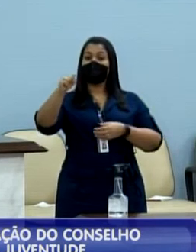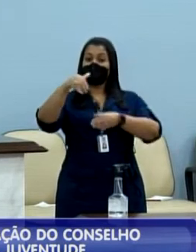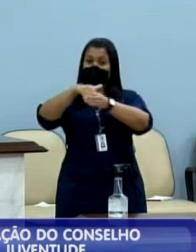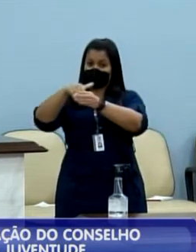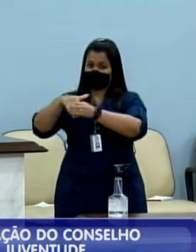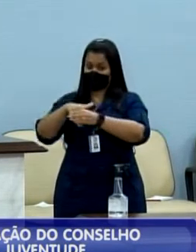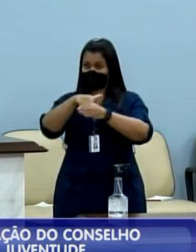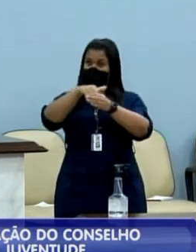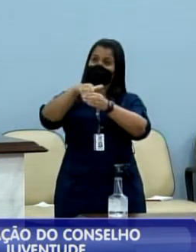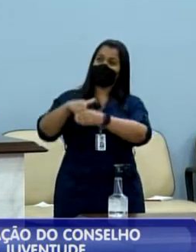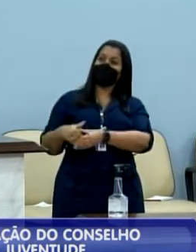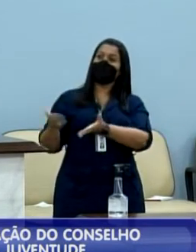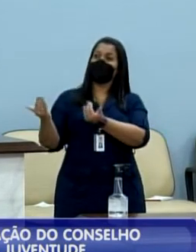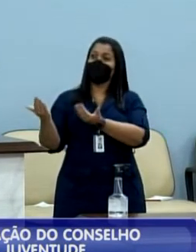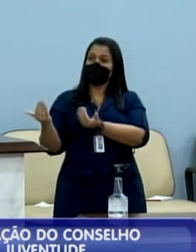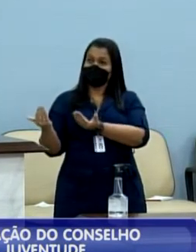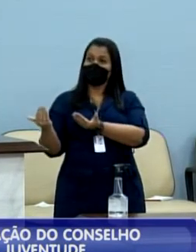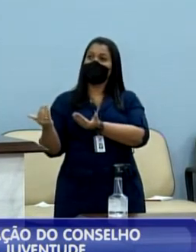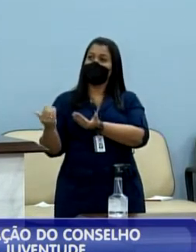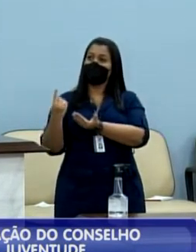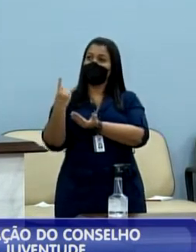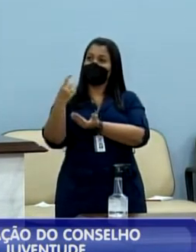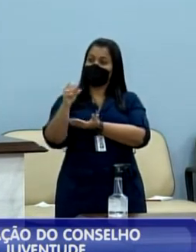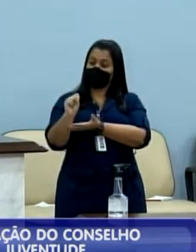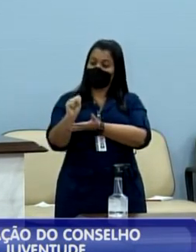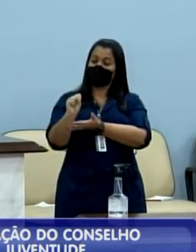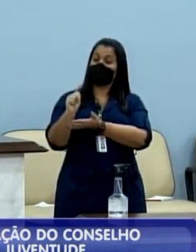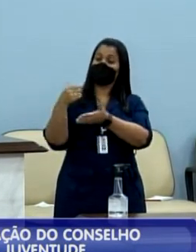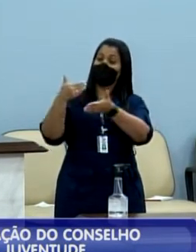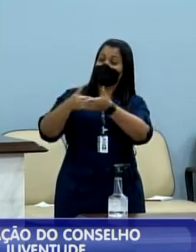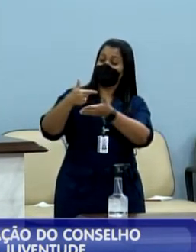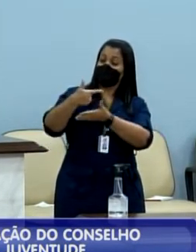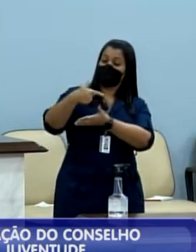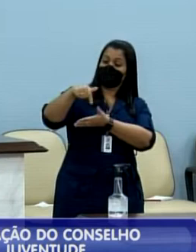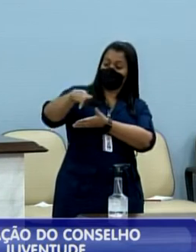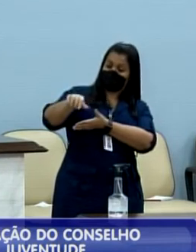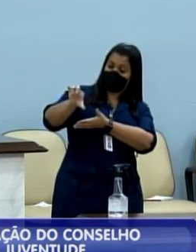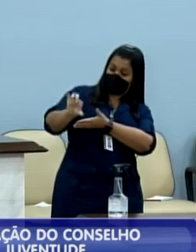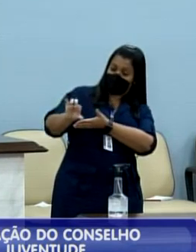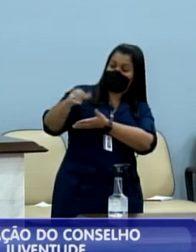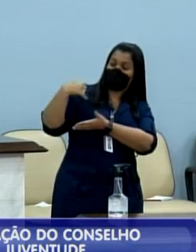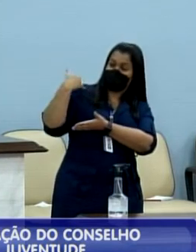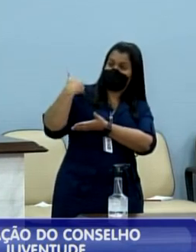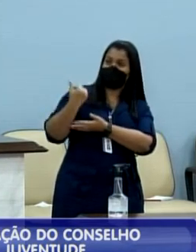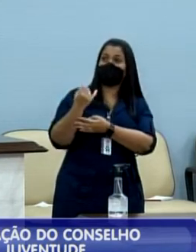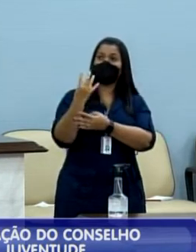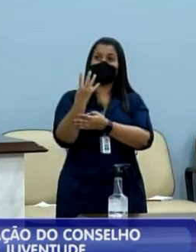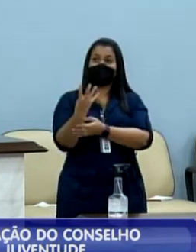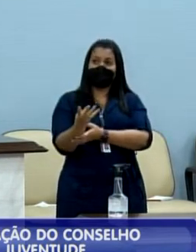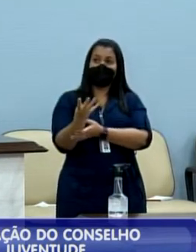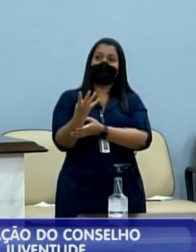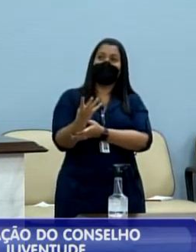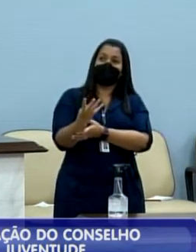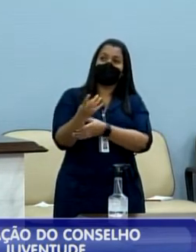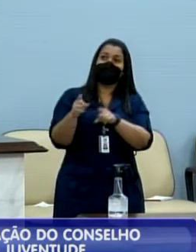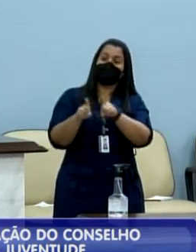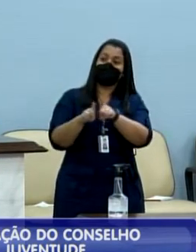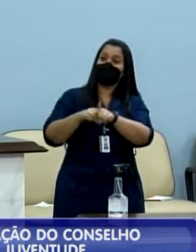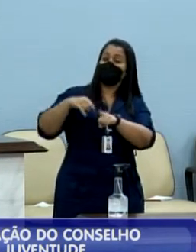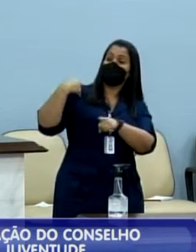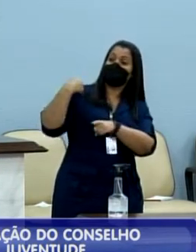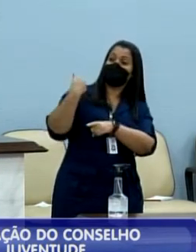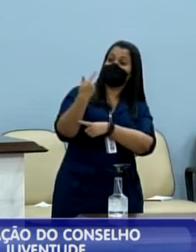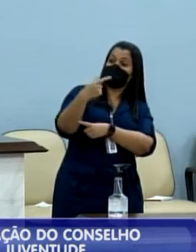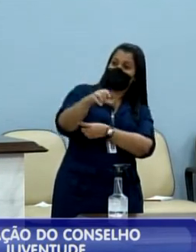bastando ser jovem entre 18 e 29 anos e 4, tendo também que ter entre 18 e 29